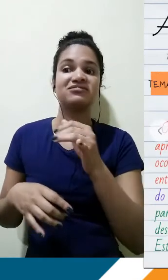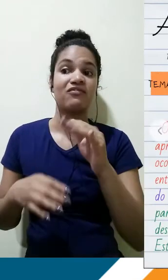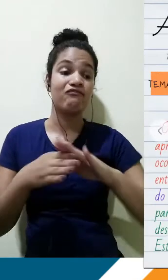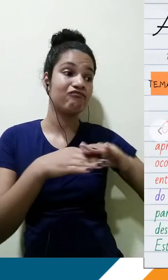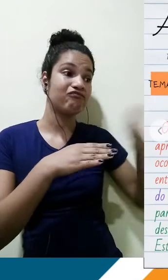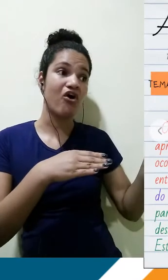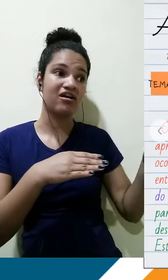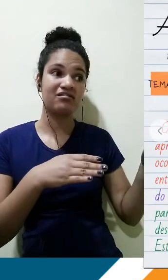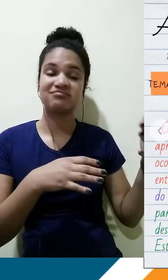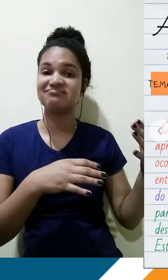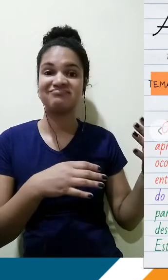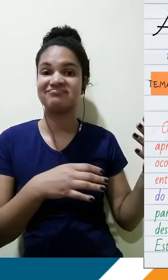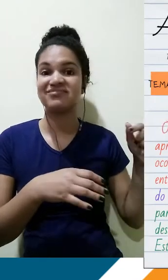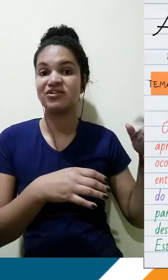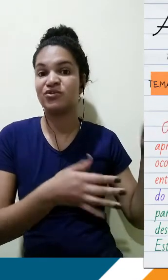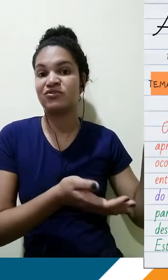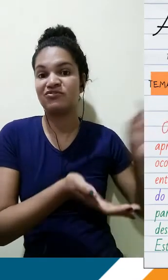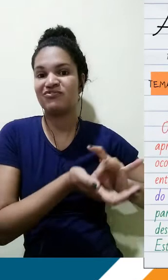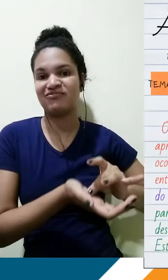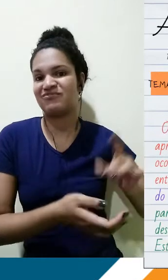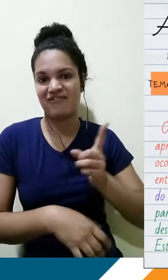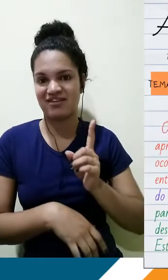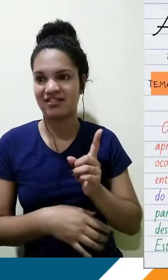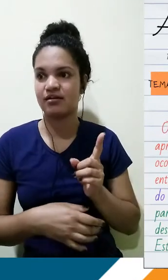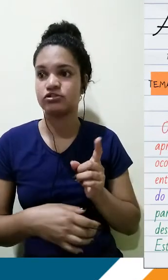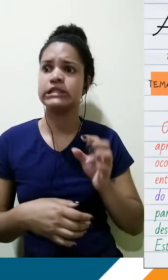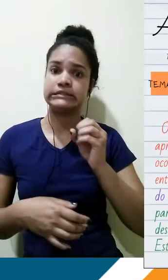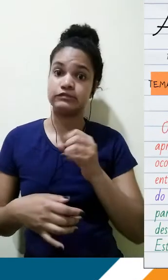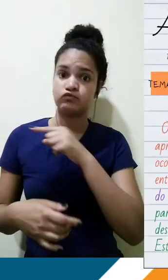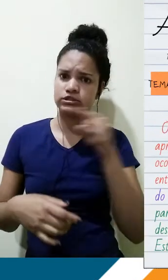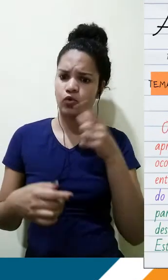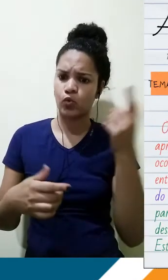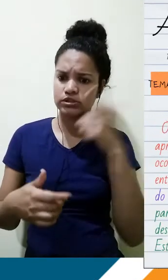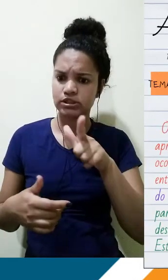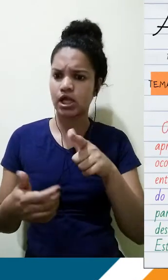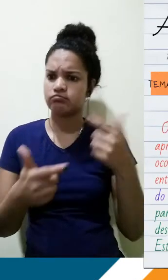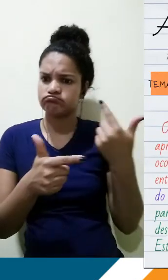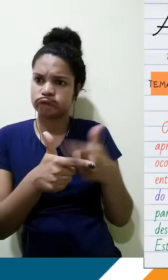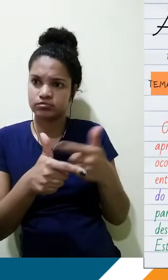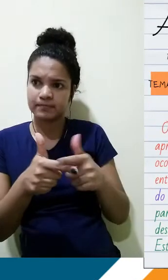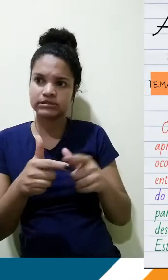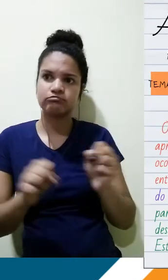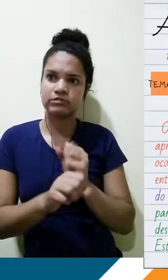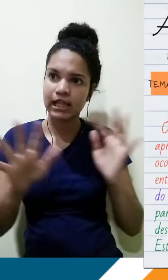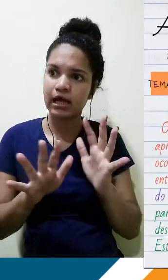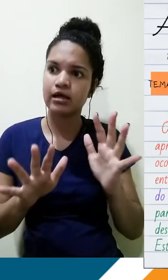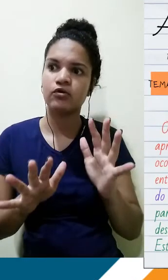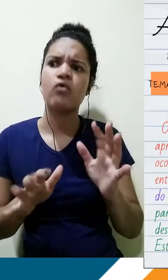no Brasil isso não acontece. Então, desde que você consiga fazer bem a problematização, o filme é muito bem aplicável. Agora, você que é um aluno